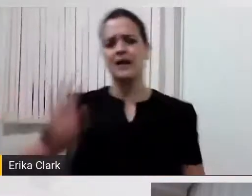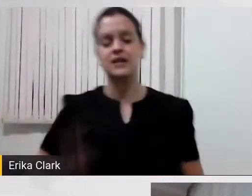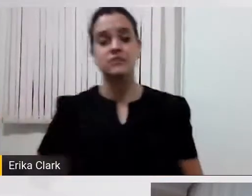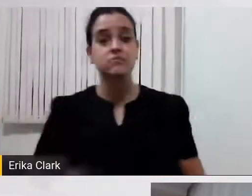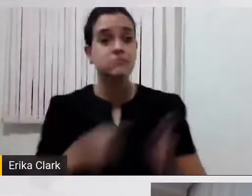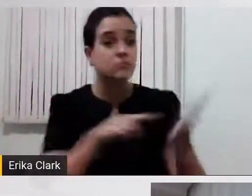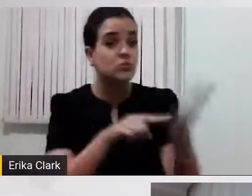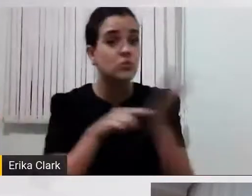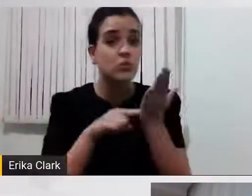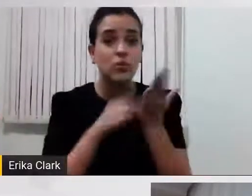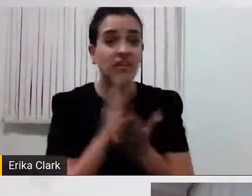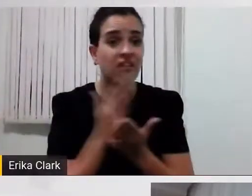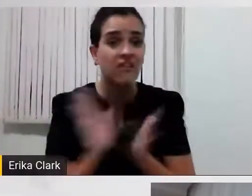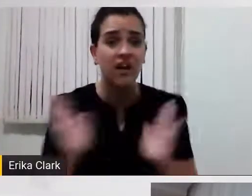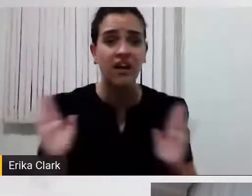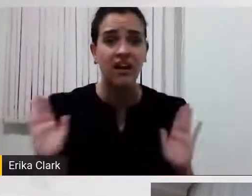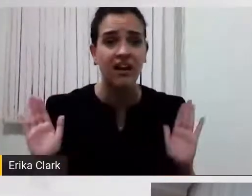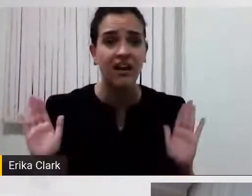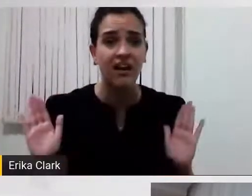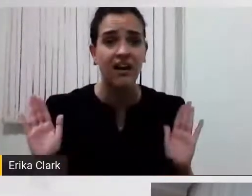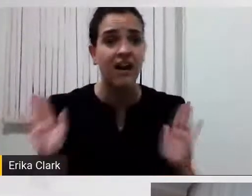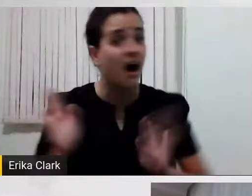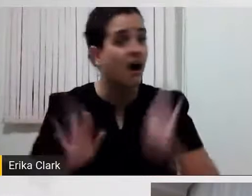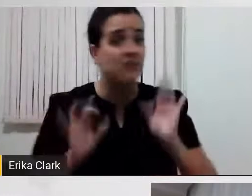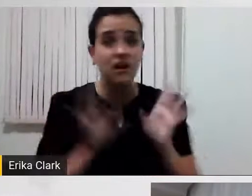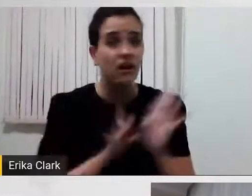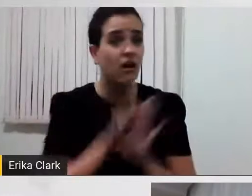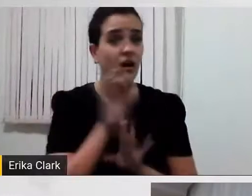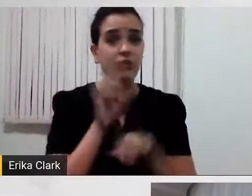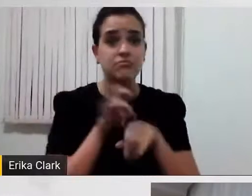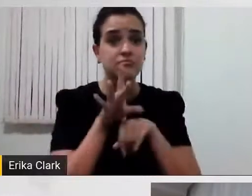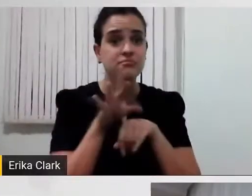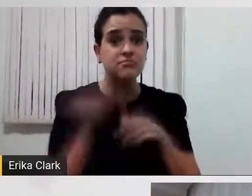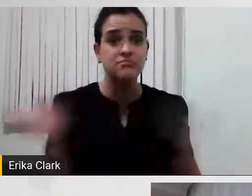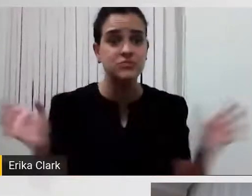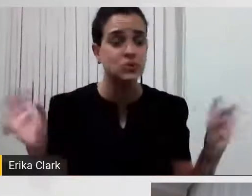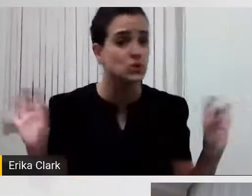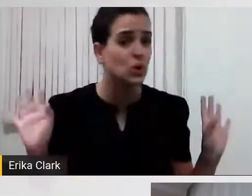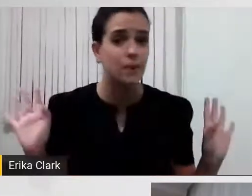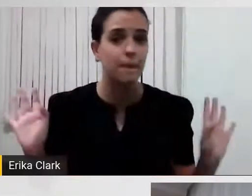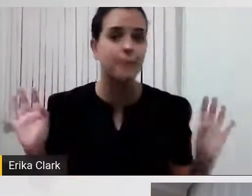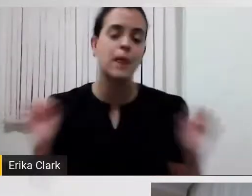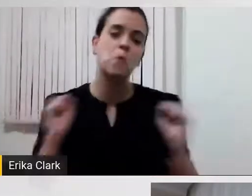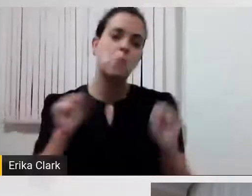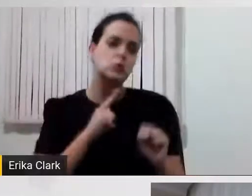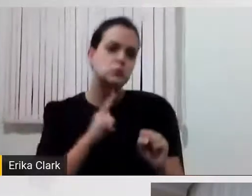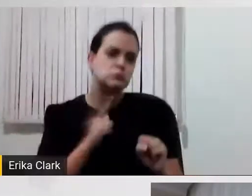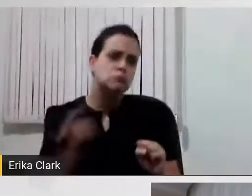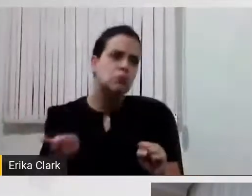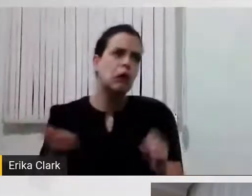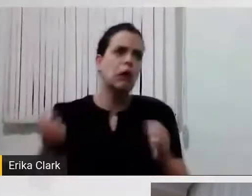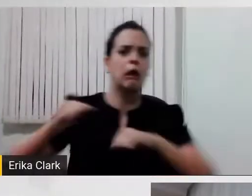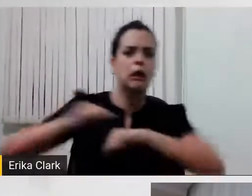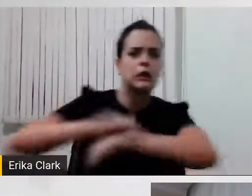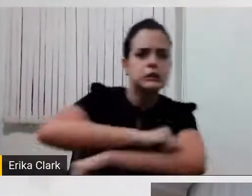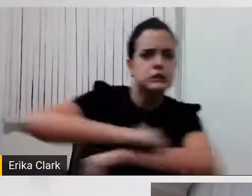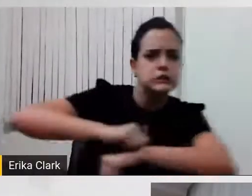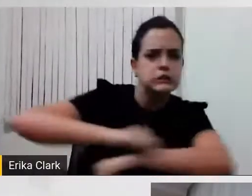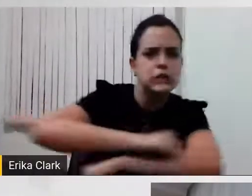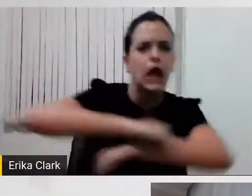disso. Isso. Eu posso ter um scanner de voz, que é caro, mas eu posso ler o texto para o meu